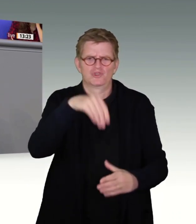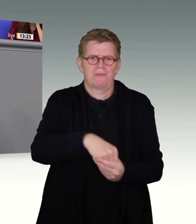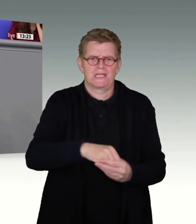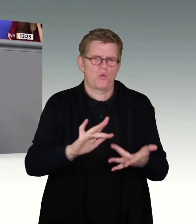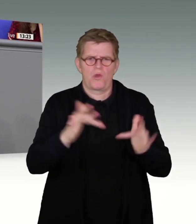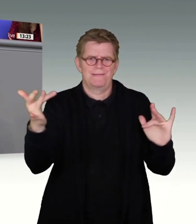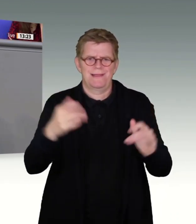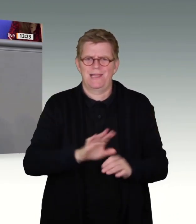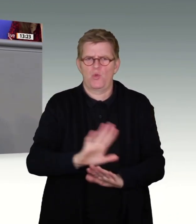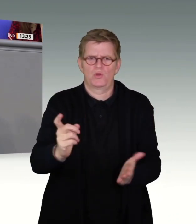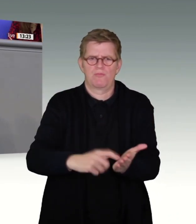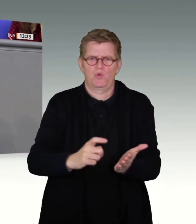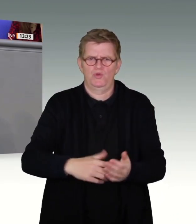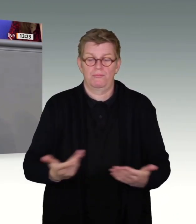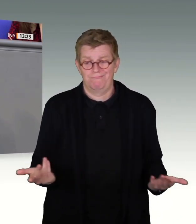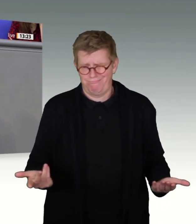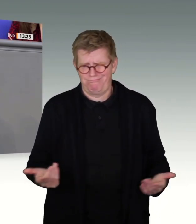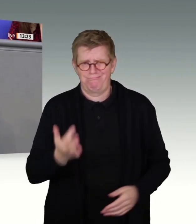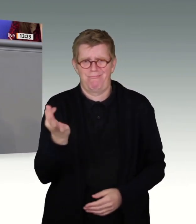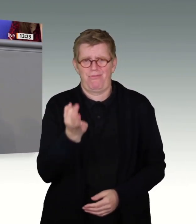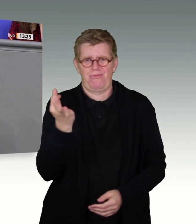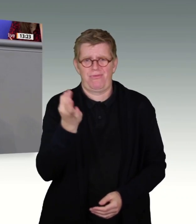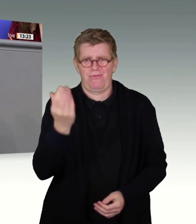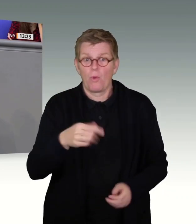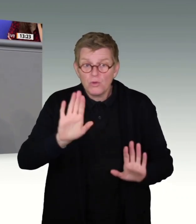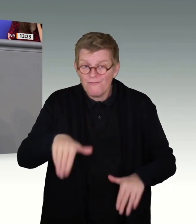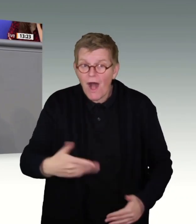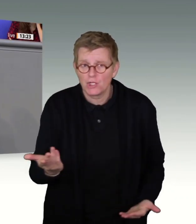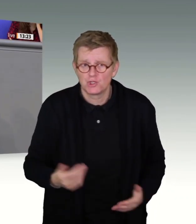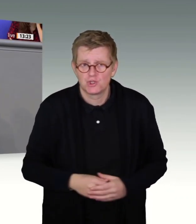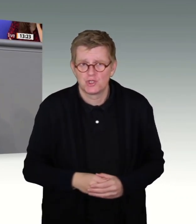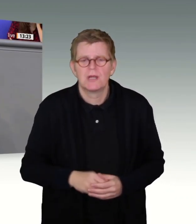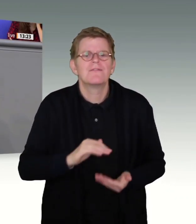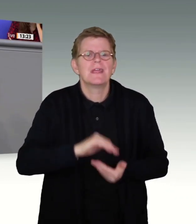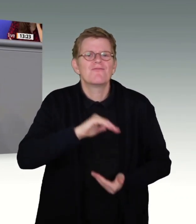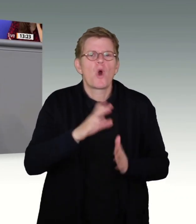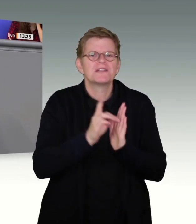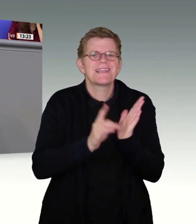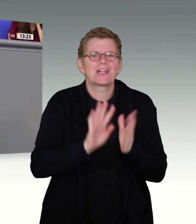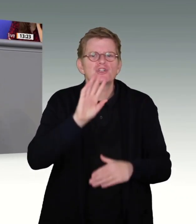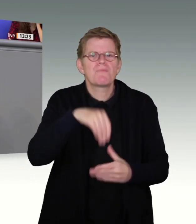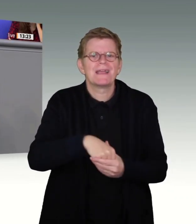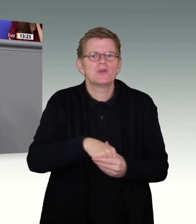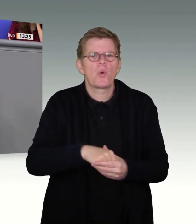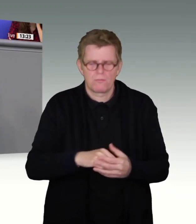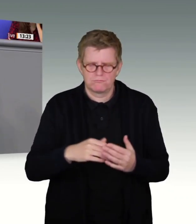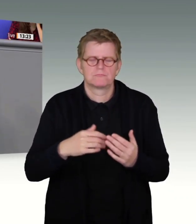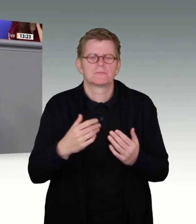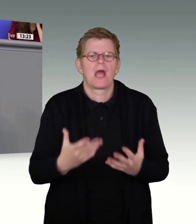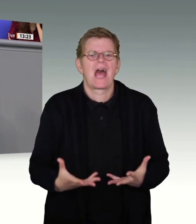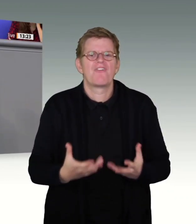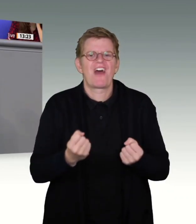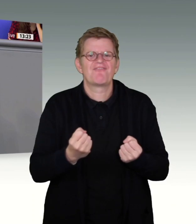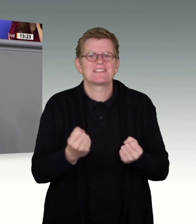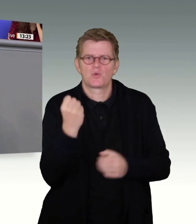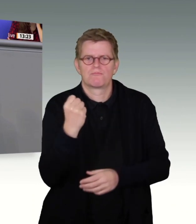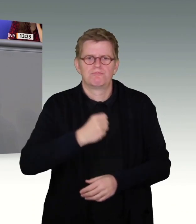ist erbärmlich wenig, liebe Kolleginnen und Kollegen, und es ist auch falsch. Die Vorratsdatenspeicherung ist verfassungswidrig. Sie hat tief in